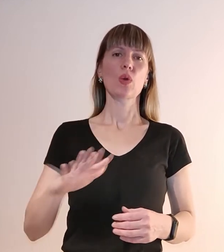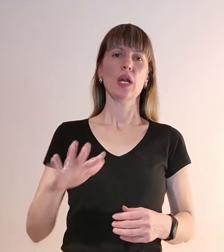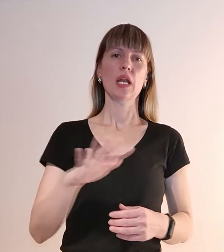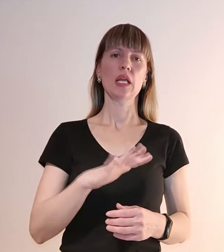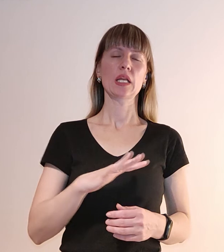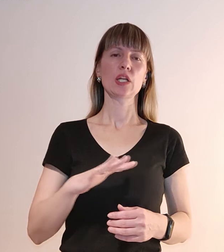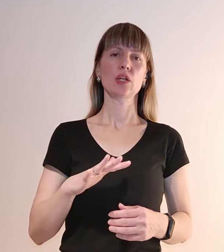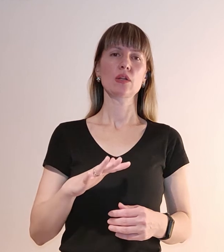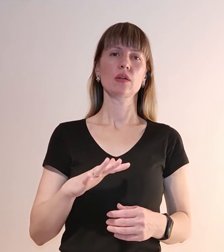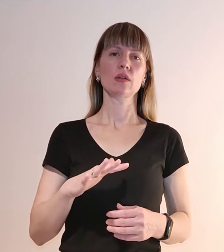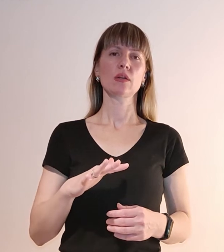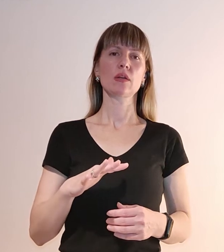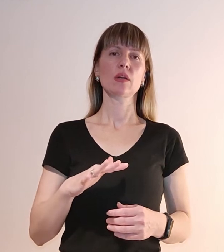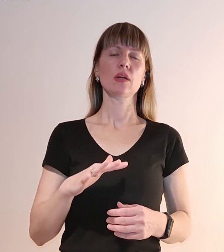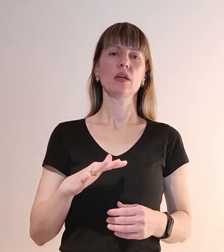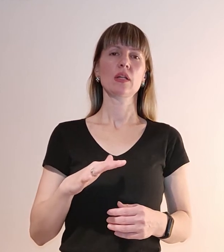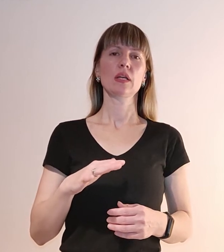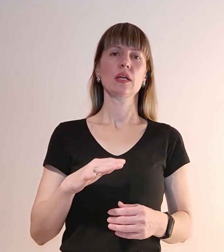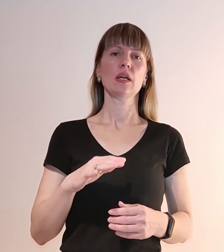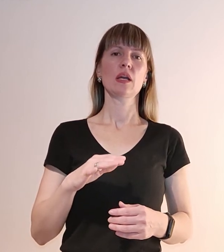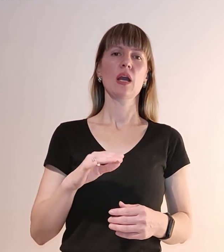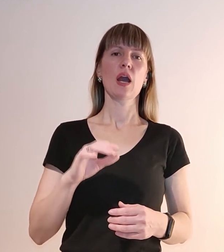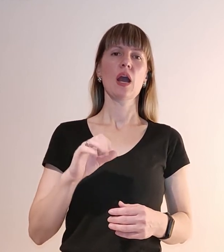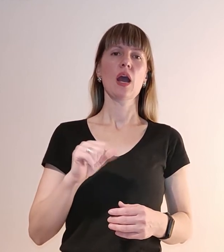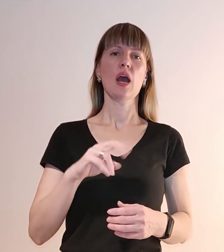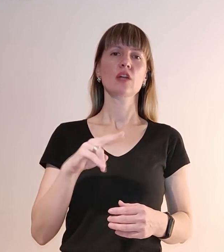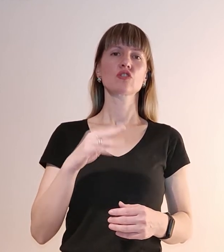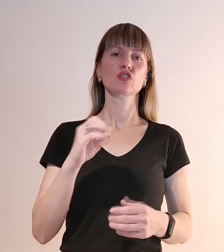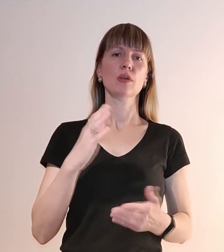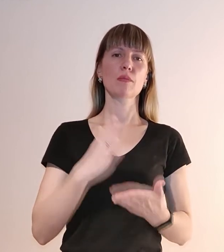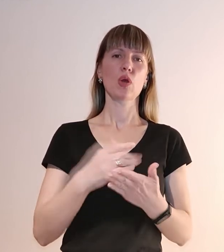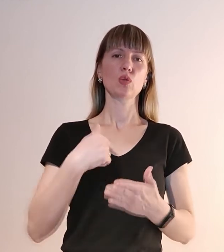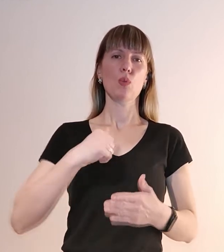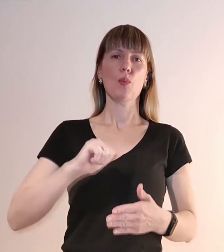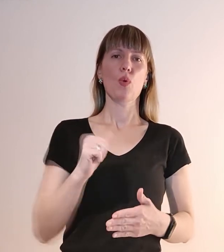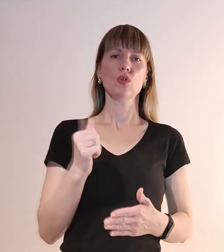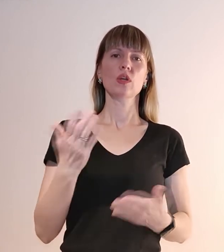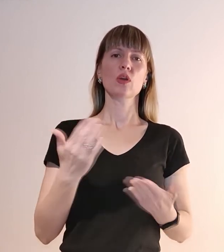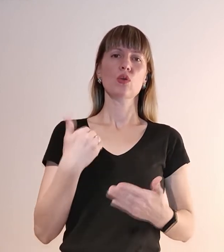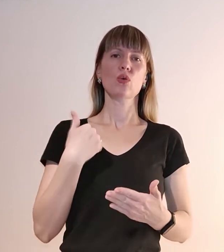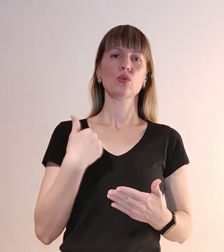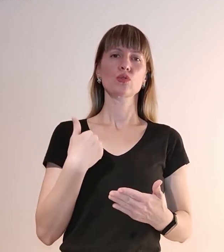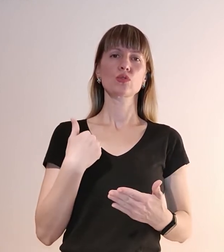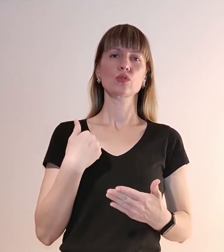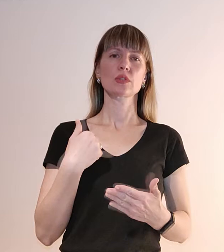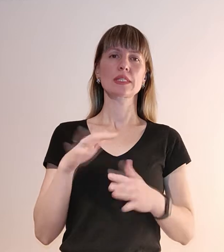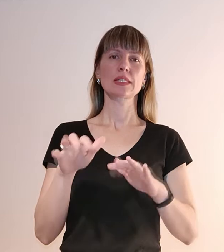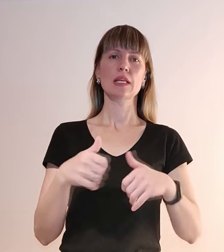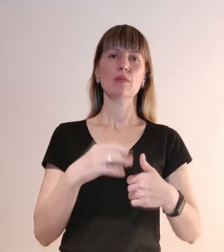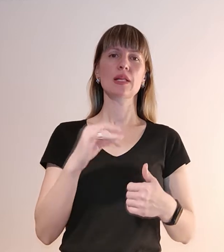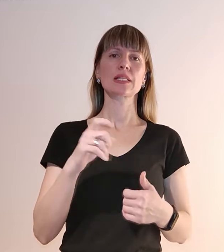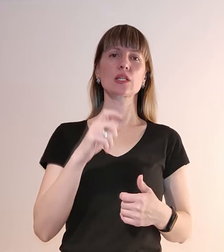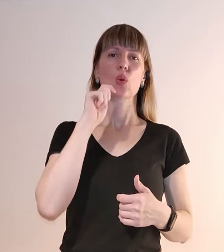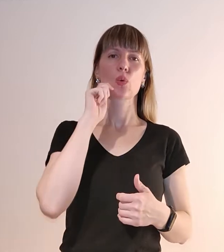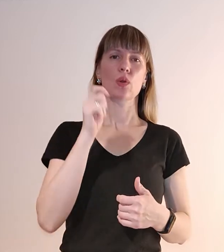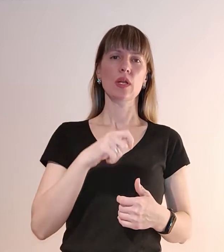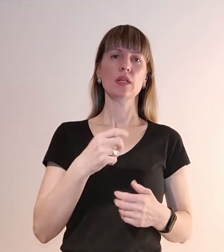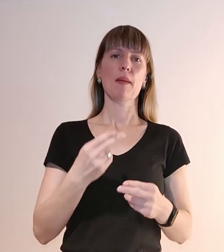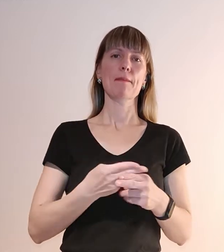Я приїхав до України, адже маю тут подругу, яку хочу відвезти з України в більш безпечне